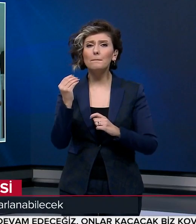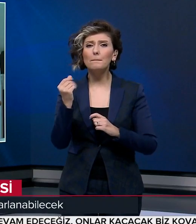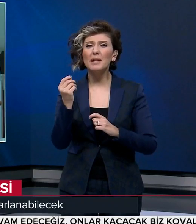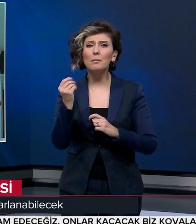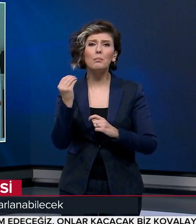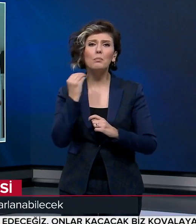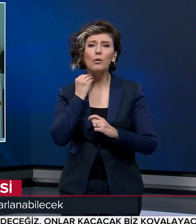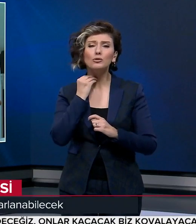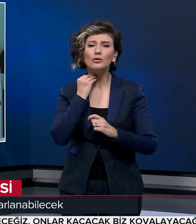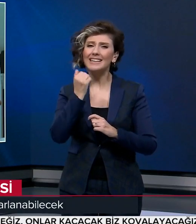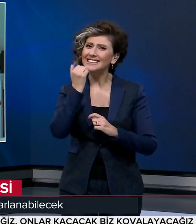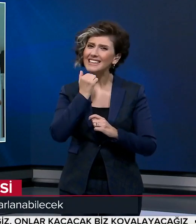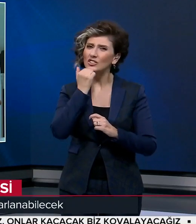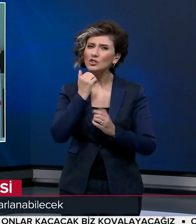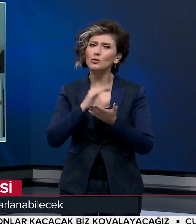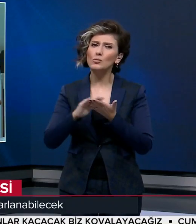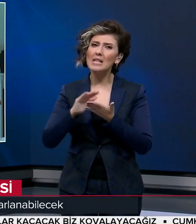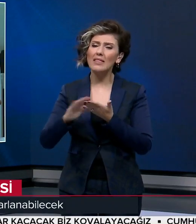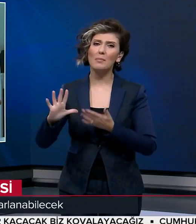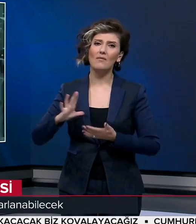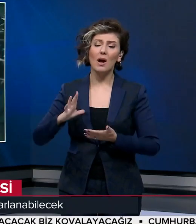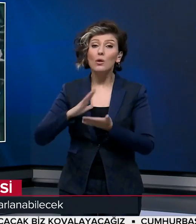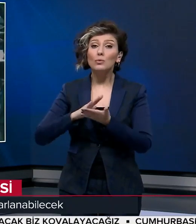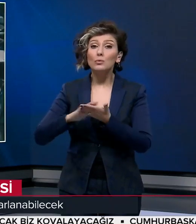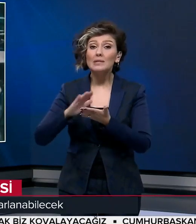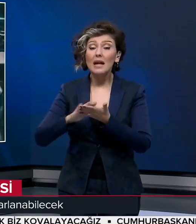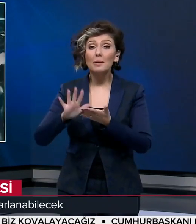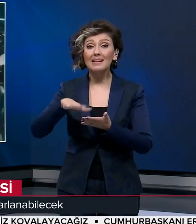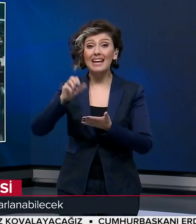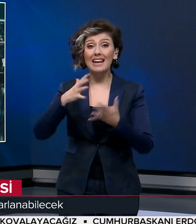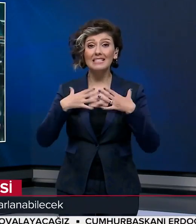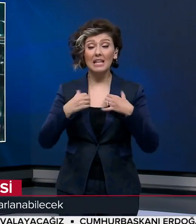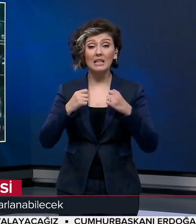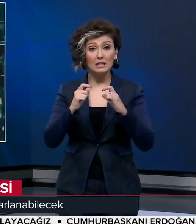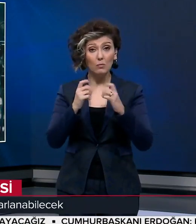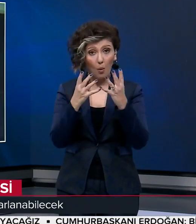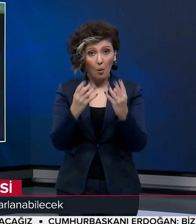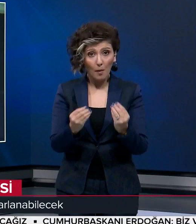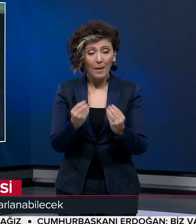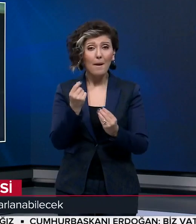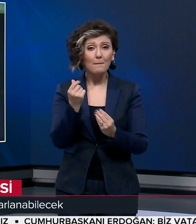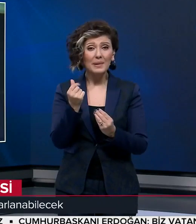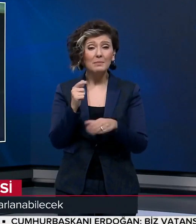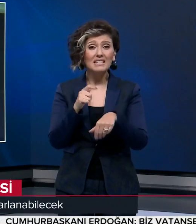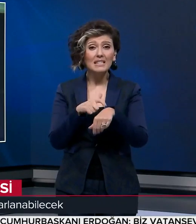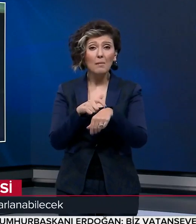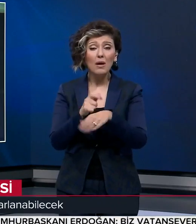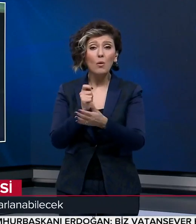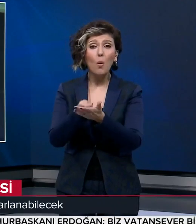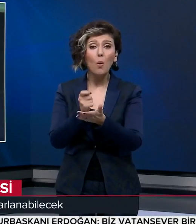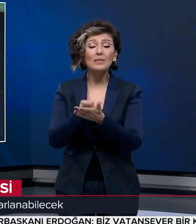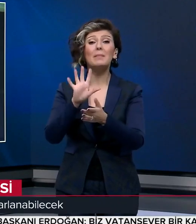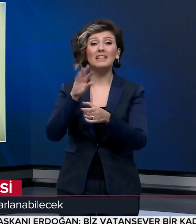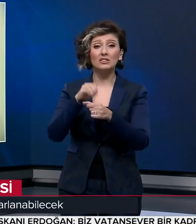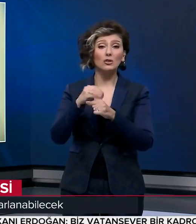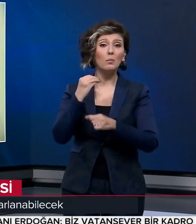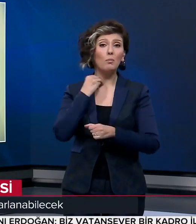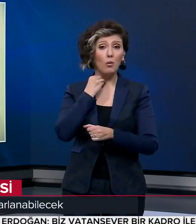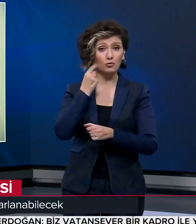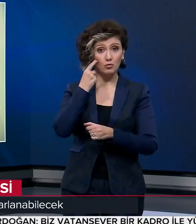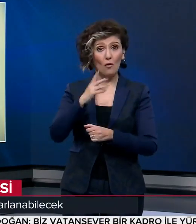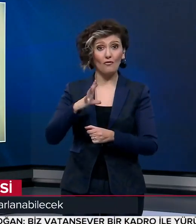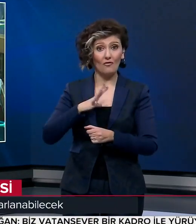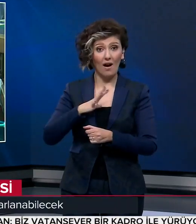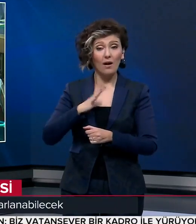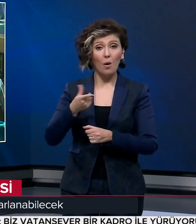borçlarına geçici düzenleme getirildi. Düzenleme ile Genel Sağlık Sigortalolu primlerini zamanında ödemedikleri için borçlu duruma